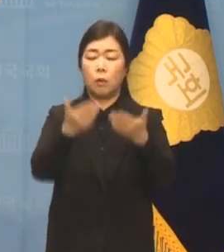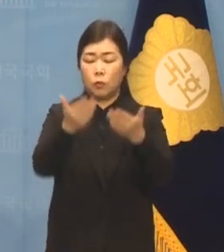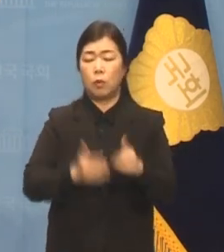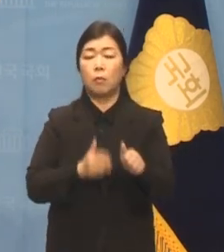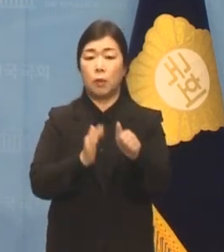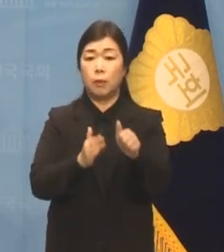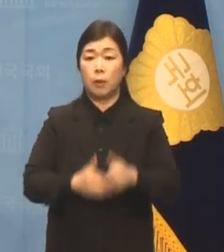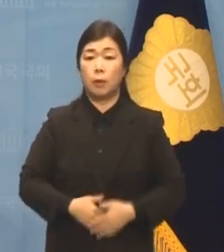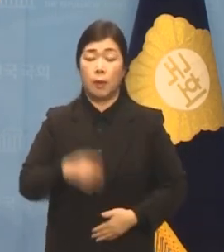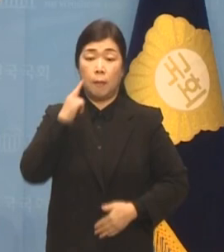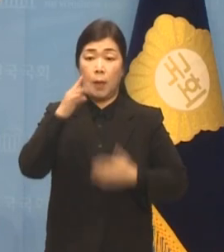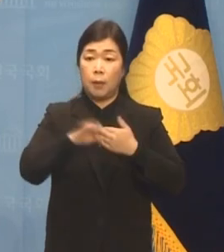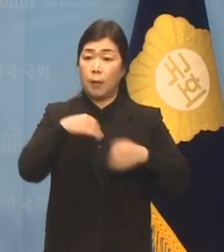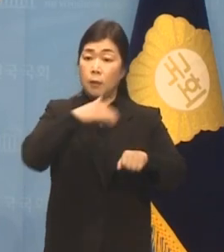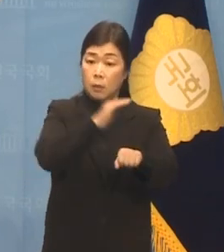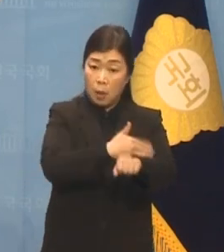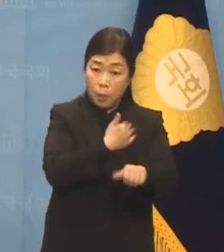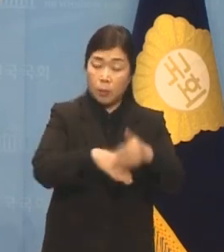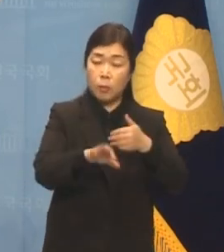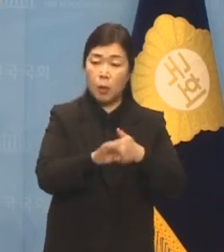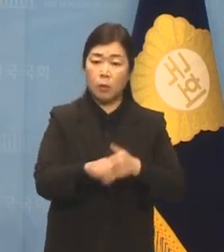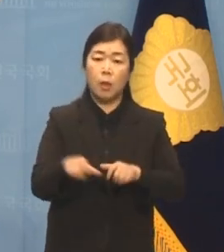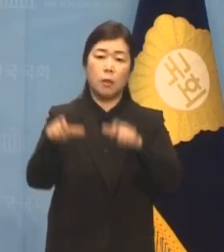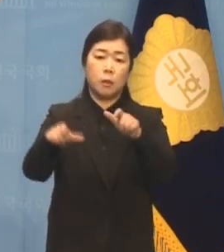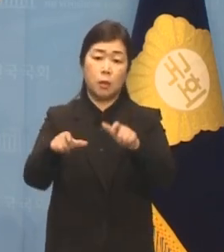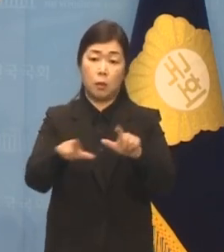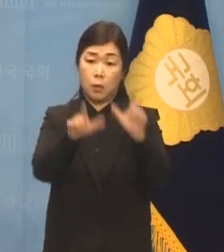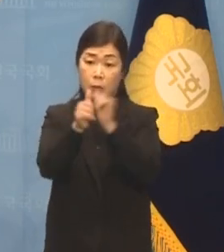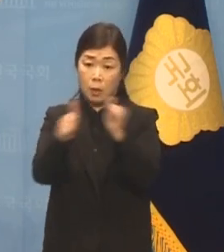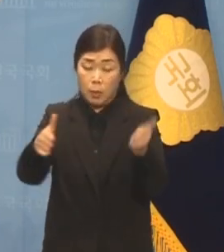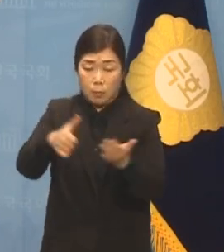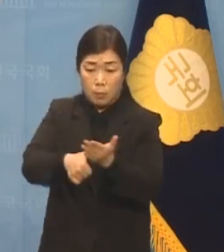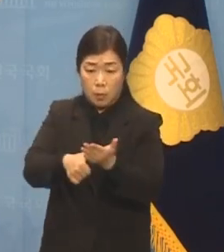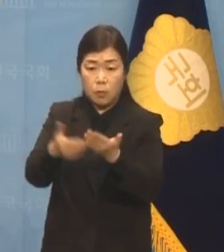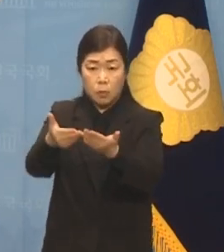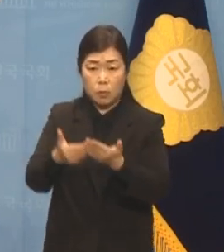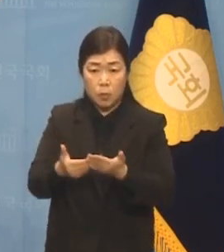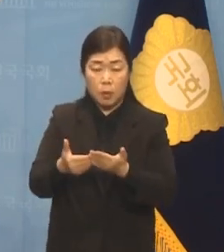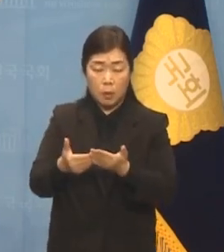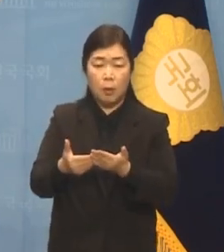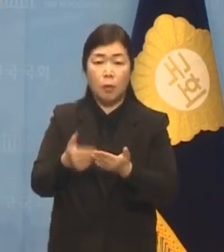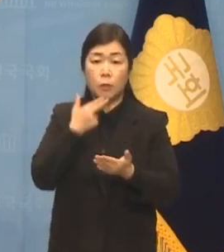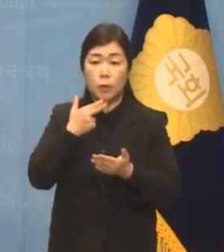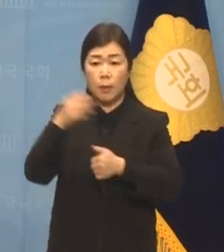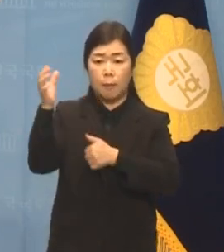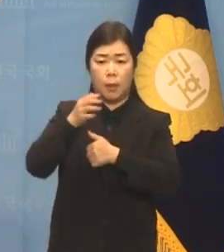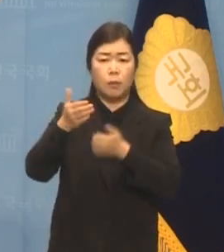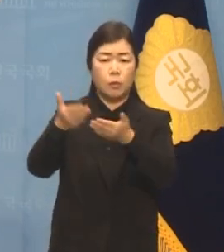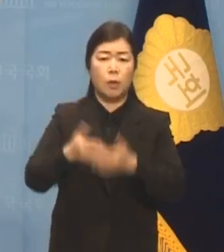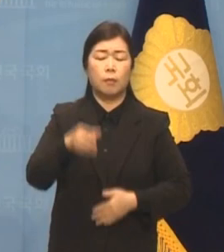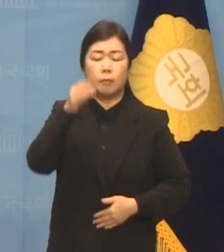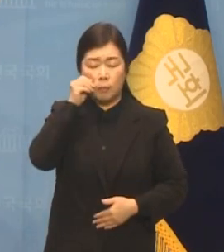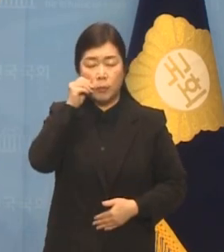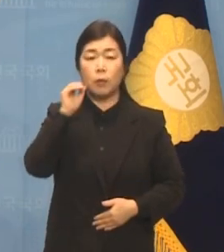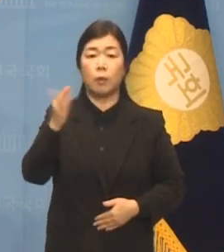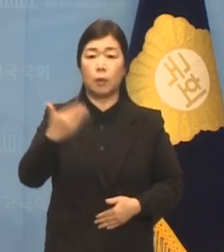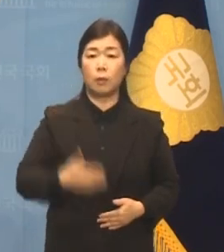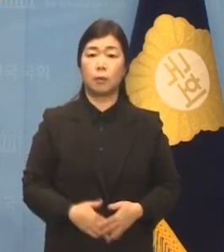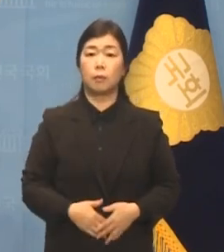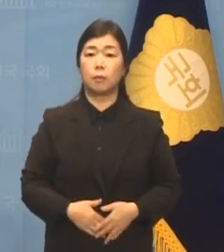잘못이 있다면 지역 유권자들로부터 야단 맞겠습니다. 다른 후보자들과